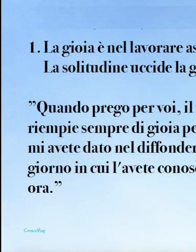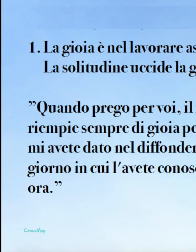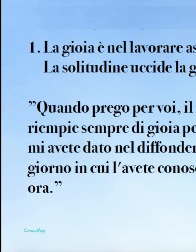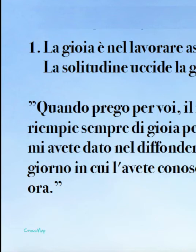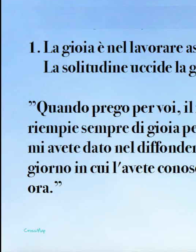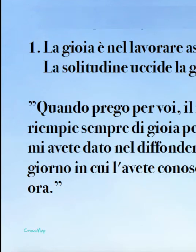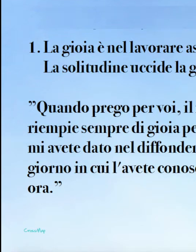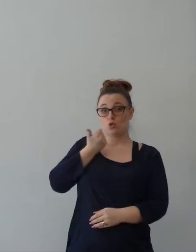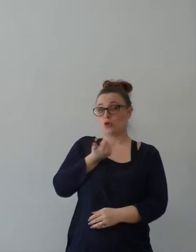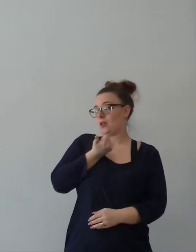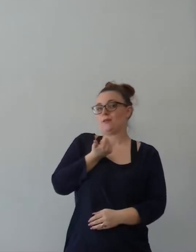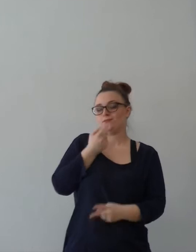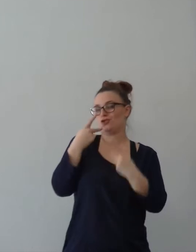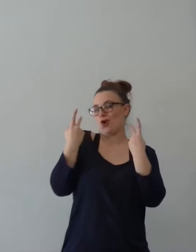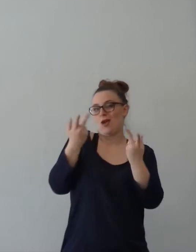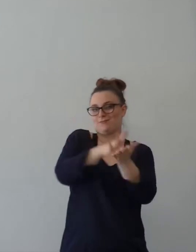la gioia. La